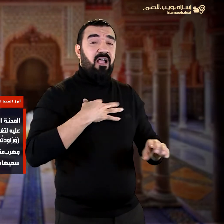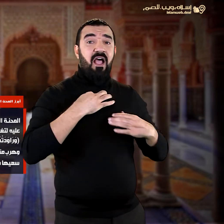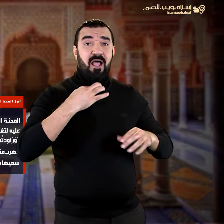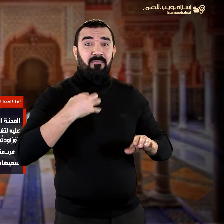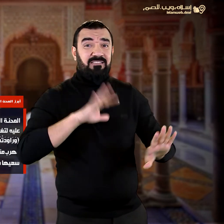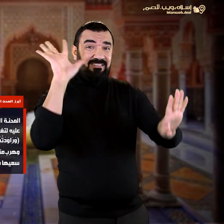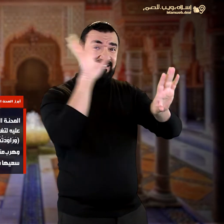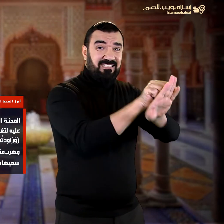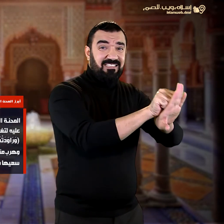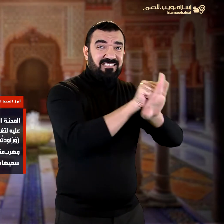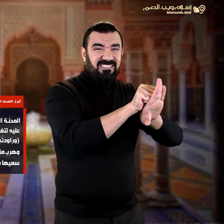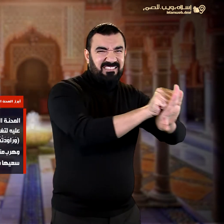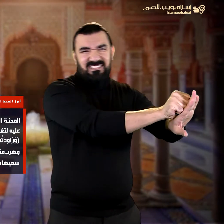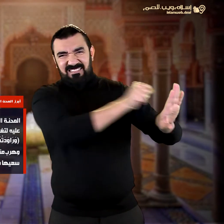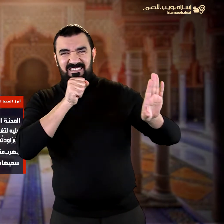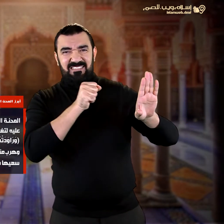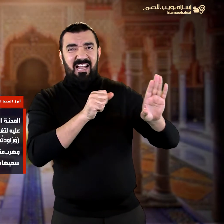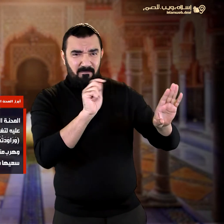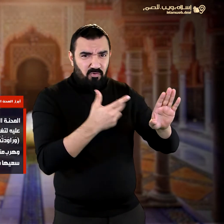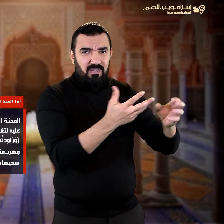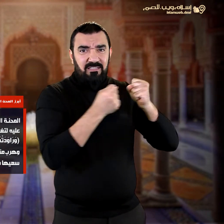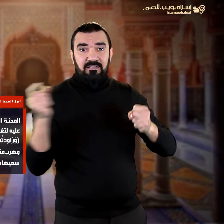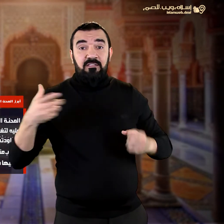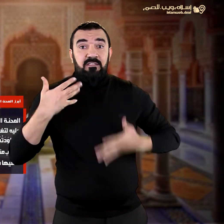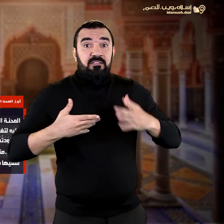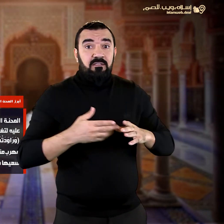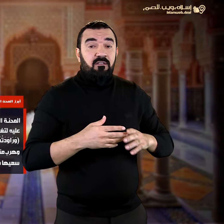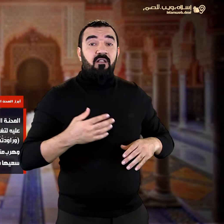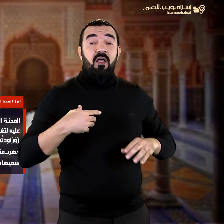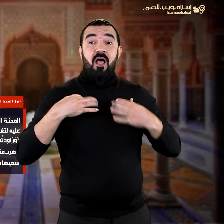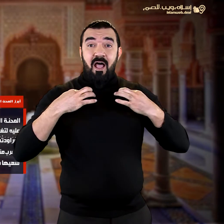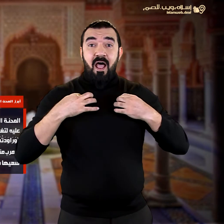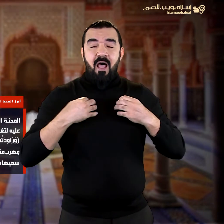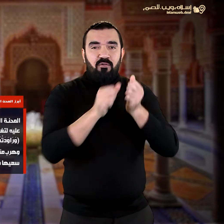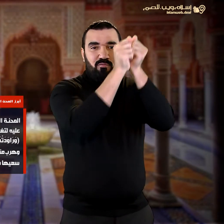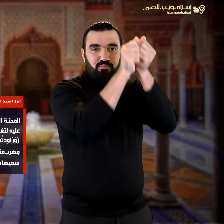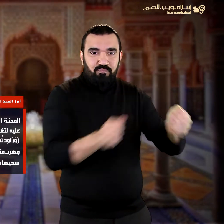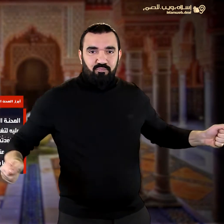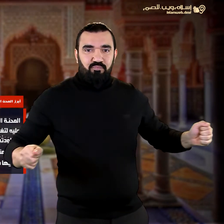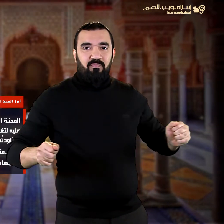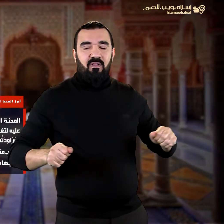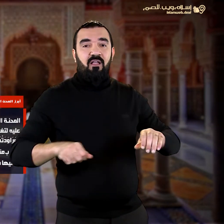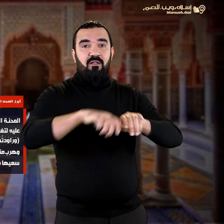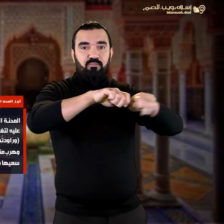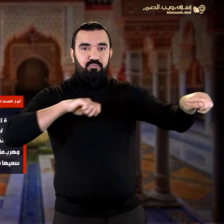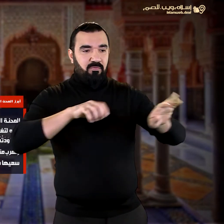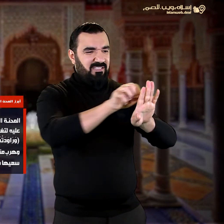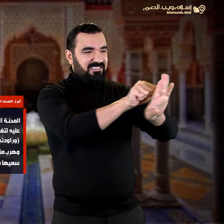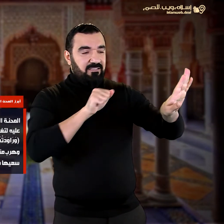من شدة سعيها فخرقته ليكون ذلك دليلا على براءته